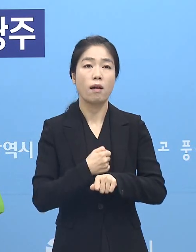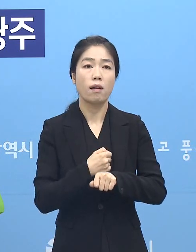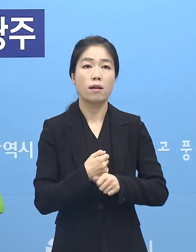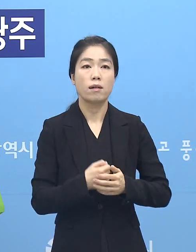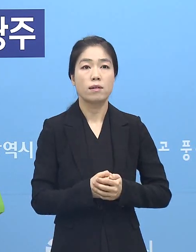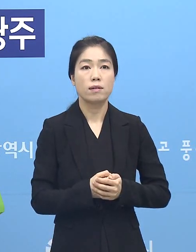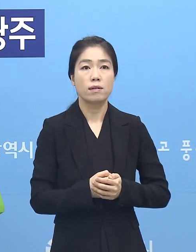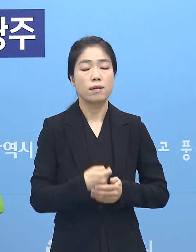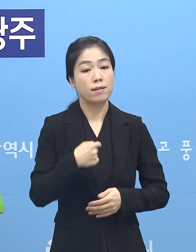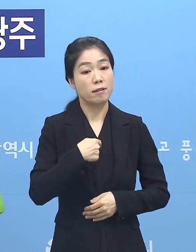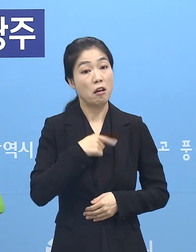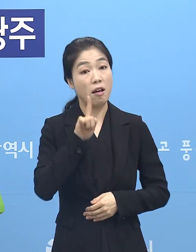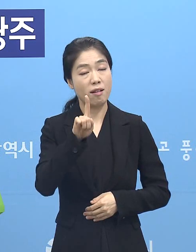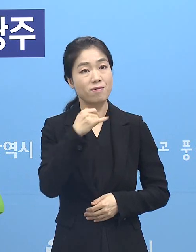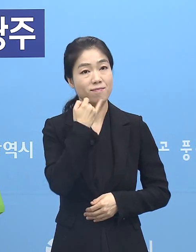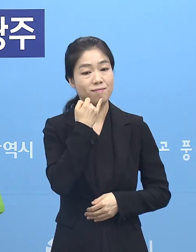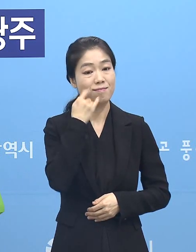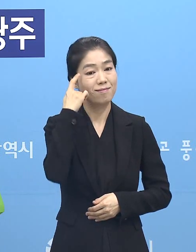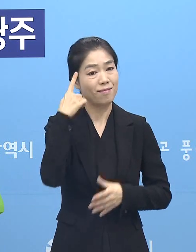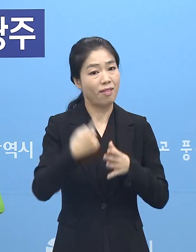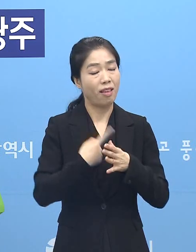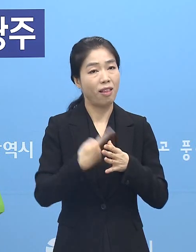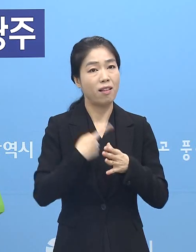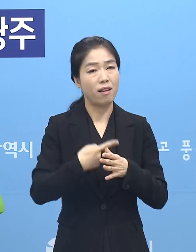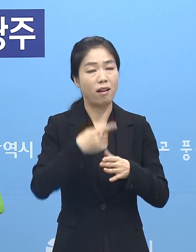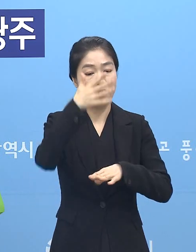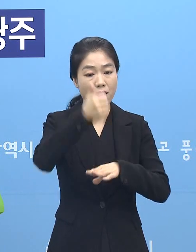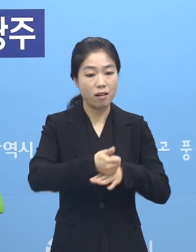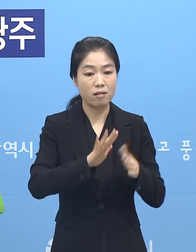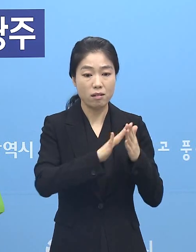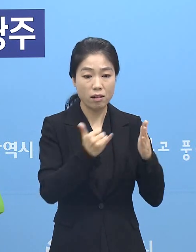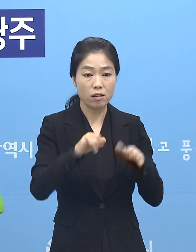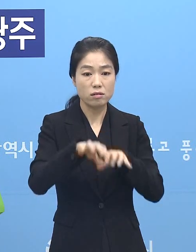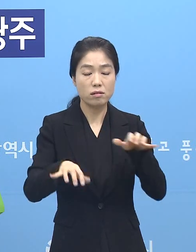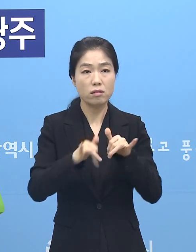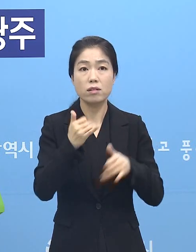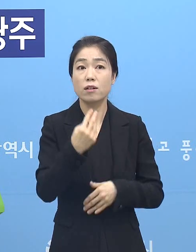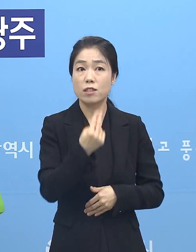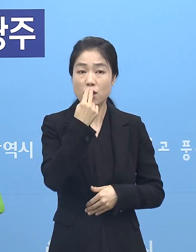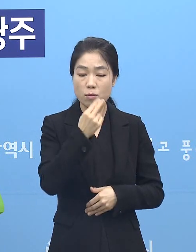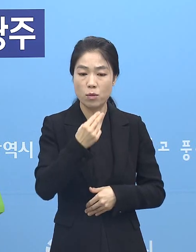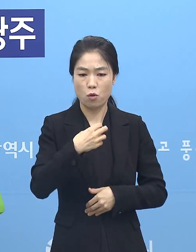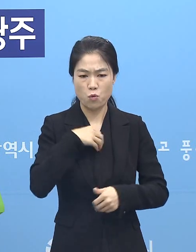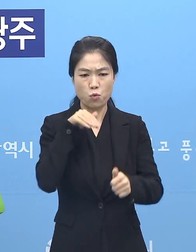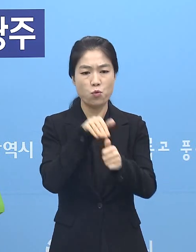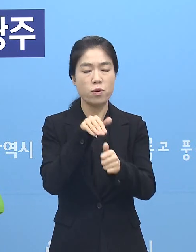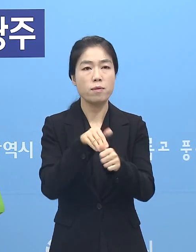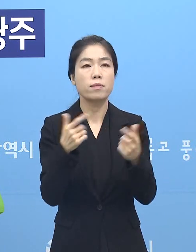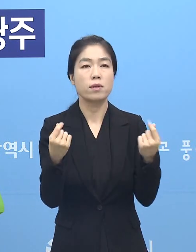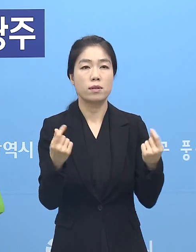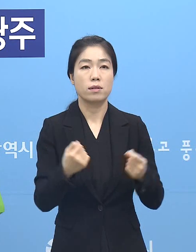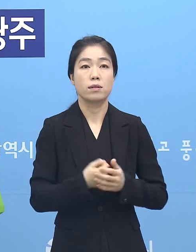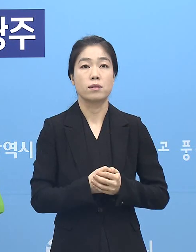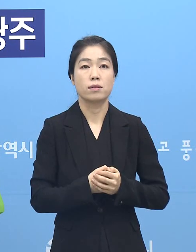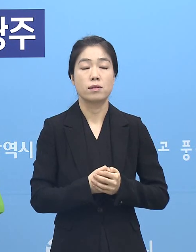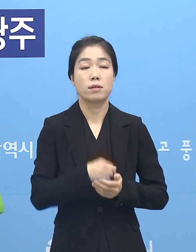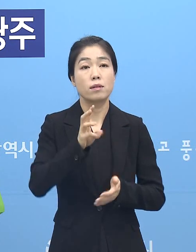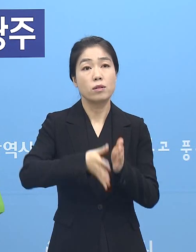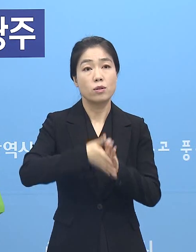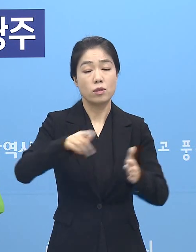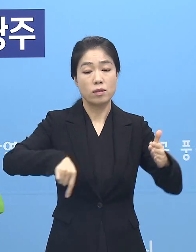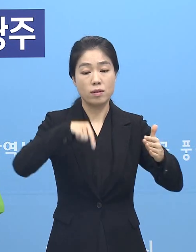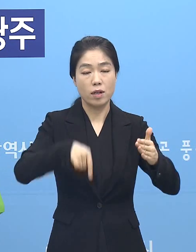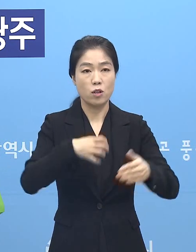나 하나쯤 하는 방심이 결국 내 가족 내 이웃의 생명을 이어받고 있습니다. 우리시는